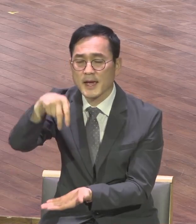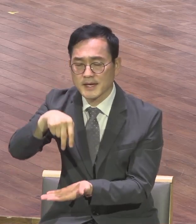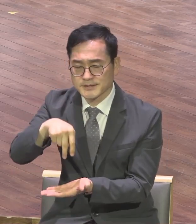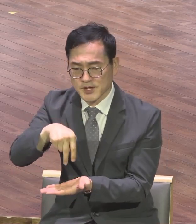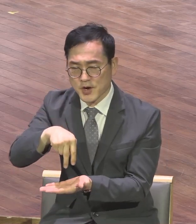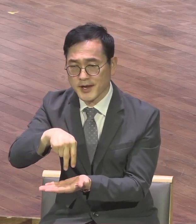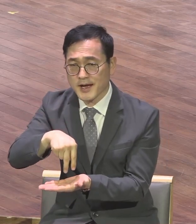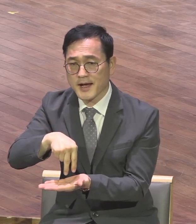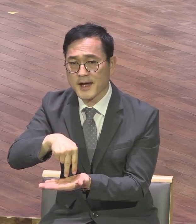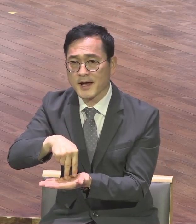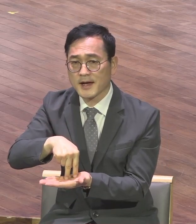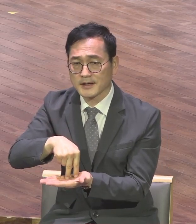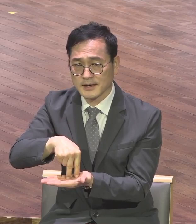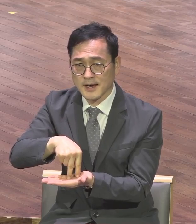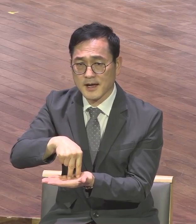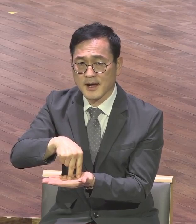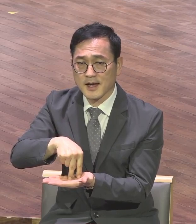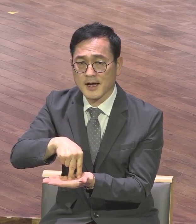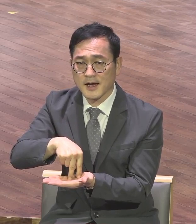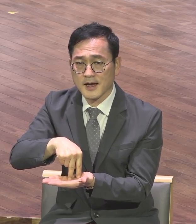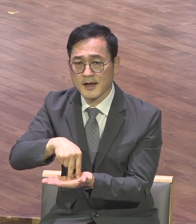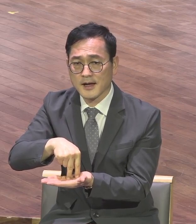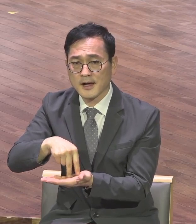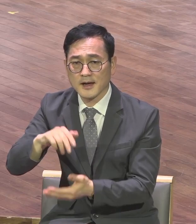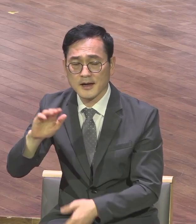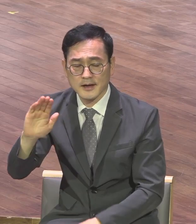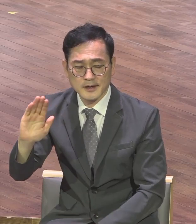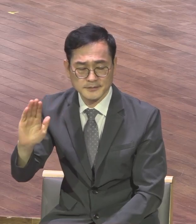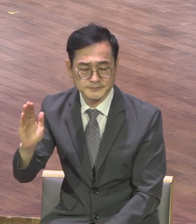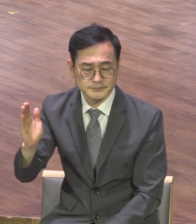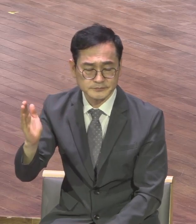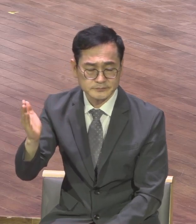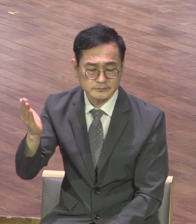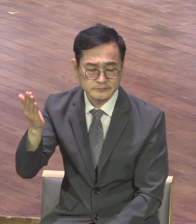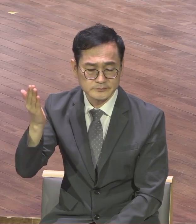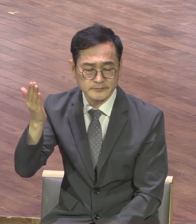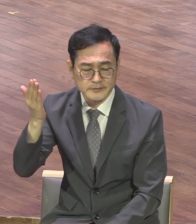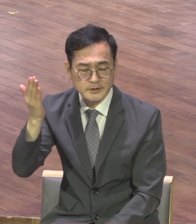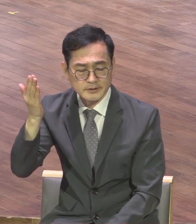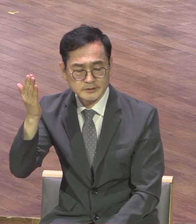써야 하니라